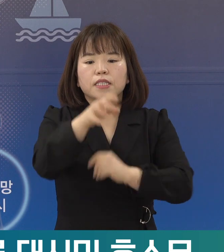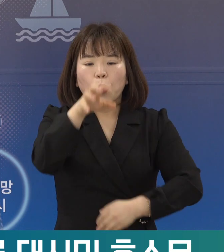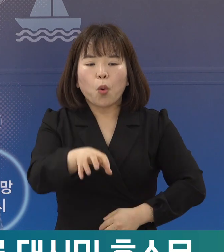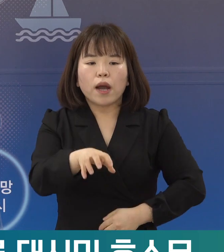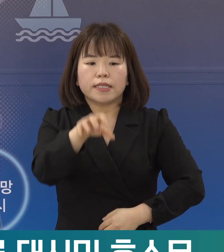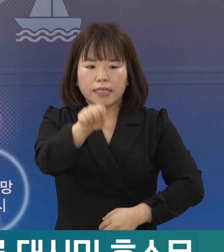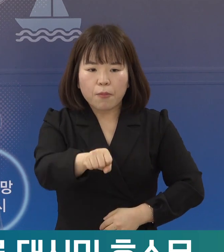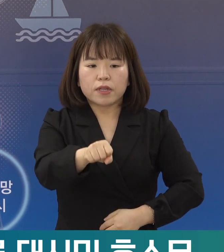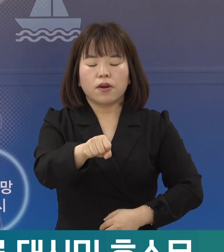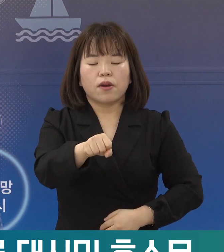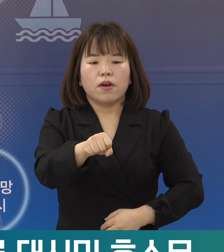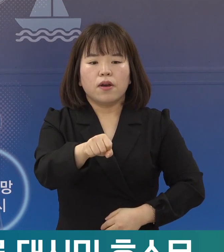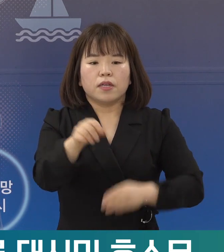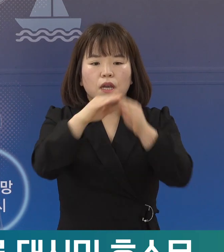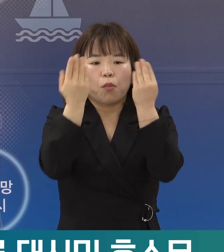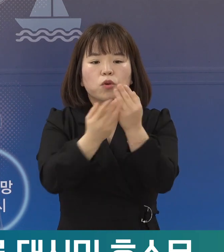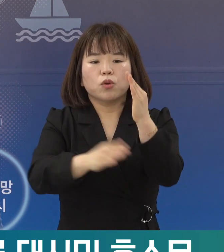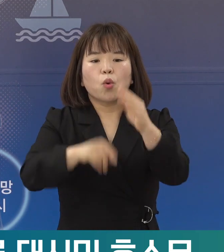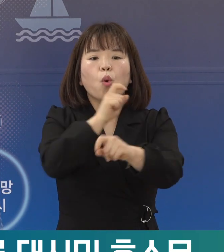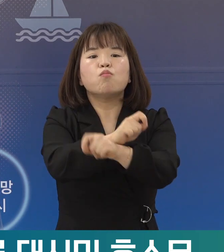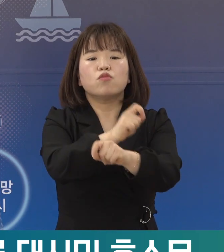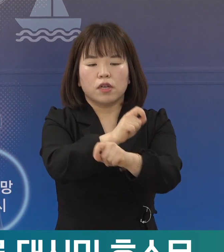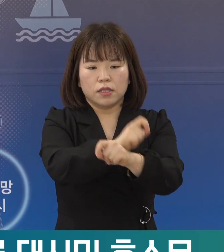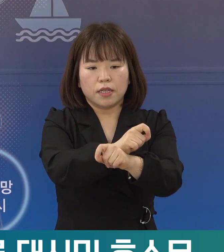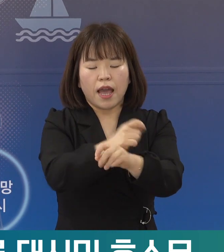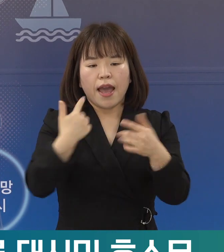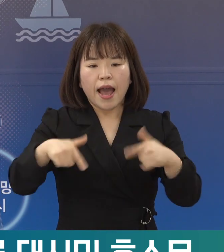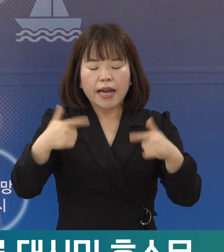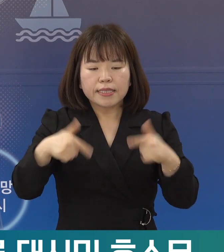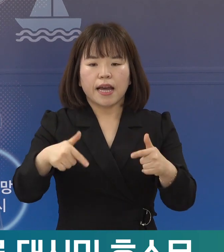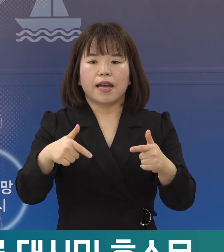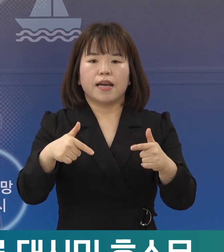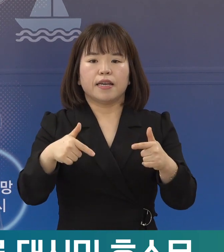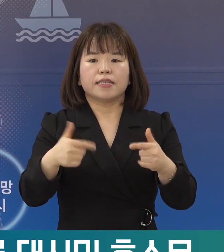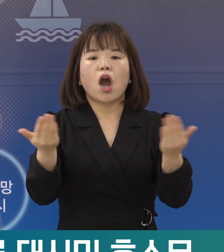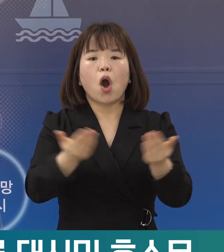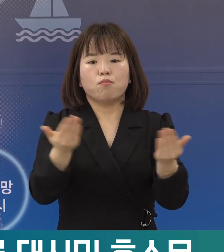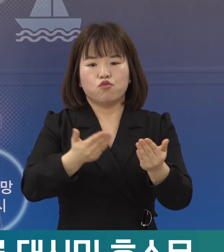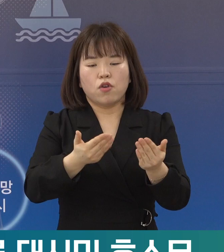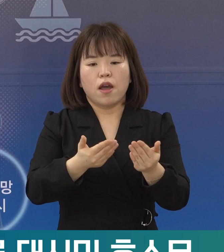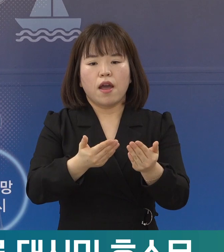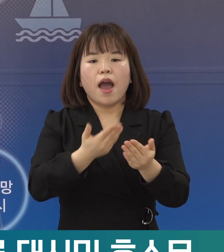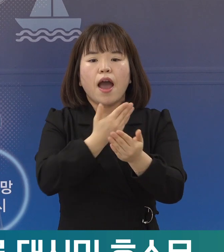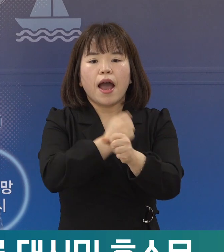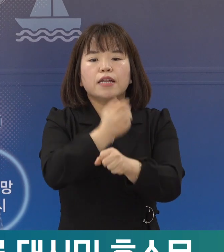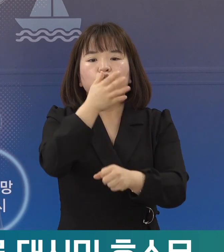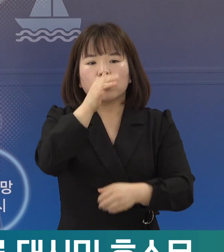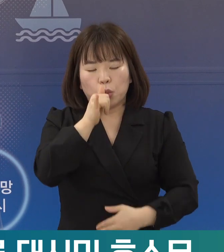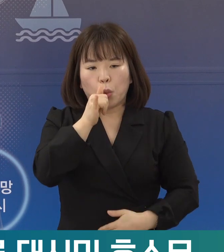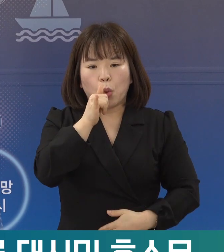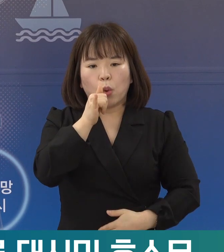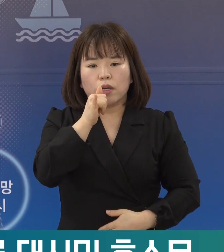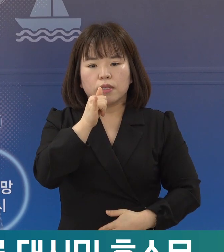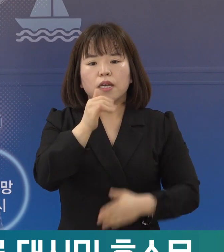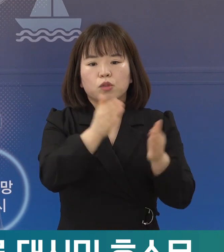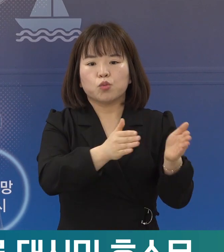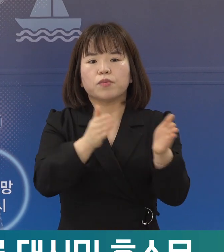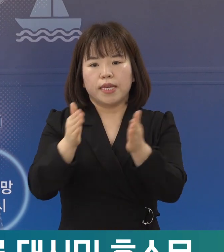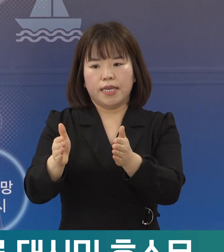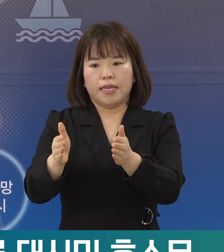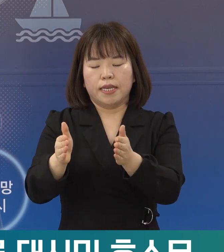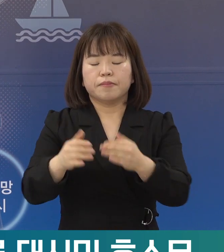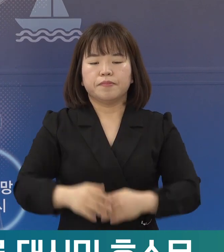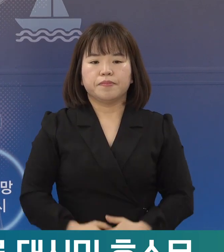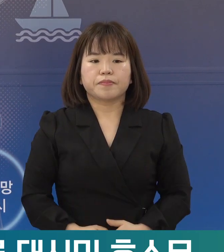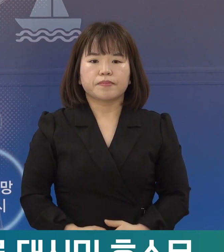모든 공직자가 어떠한 상황에서도 어디서나 업무 추진이 가능하도록 비상대응 체계를